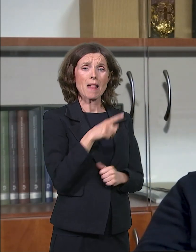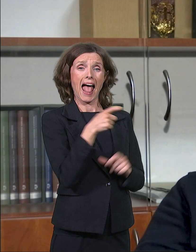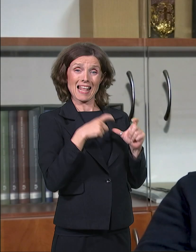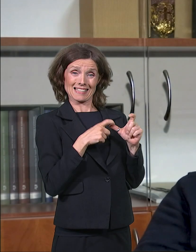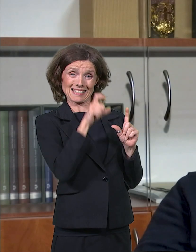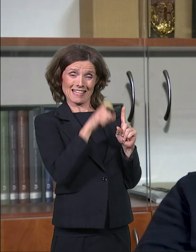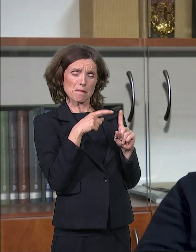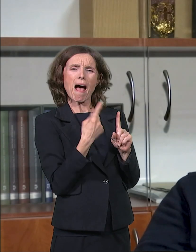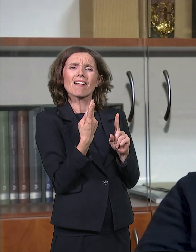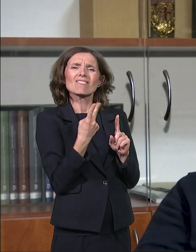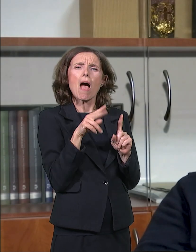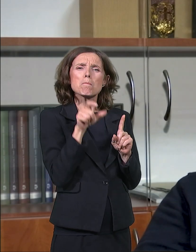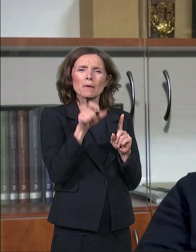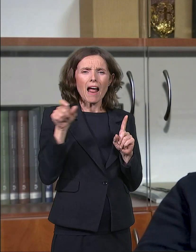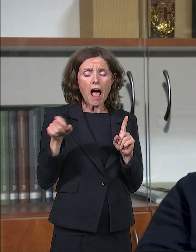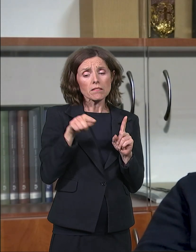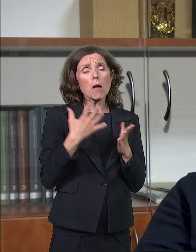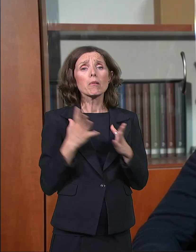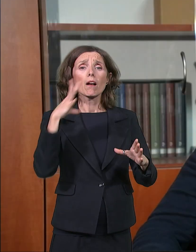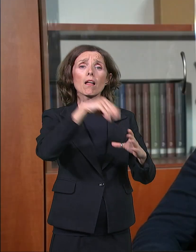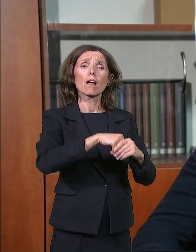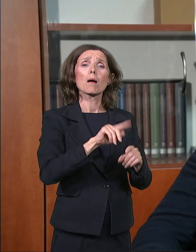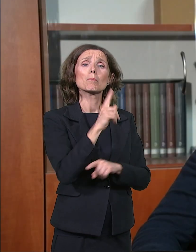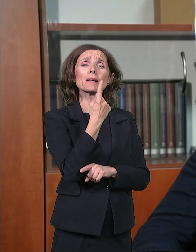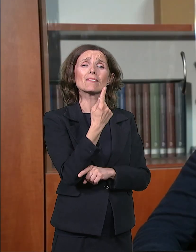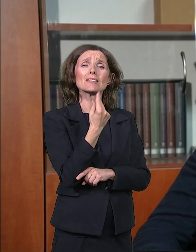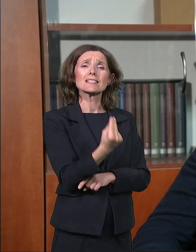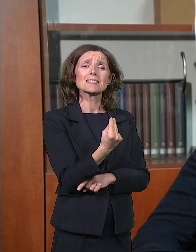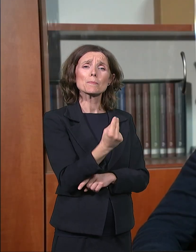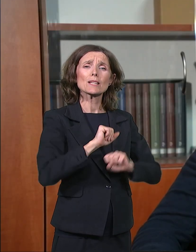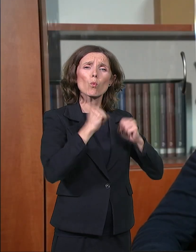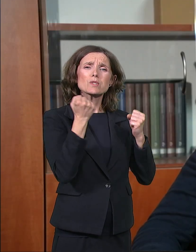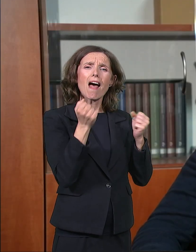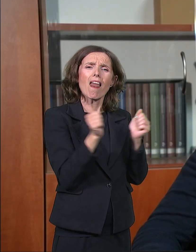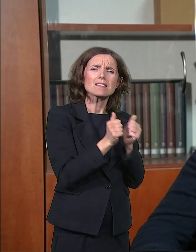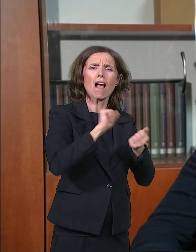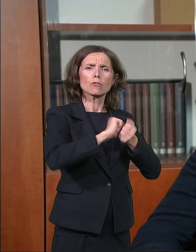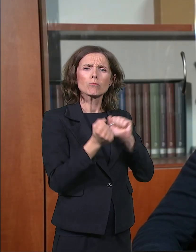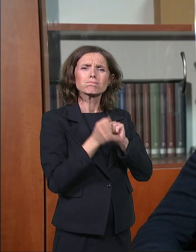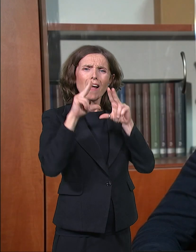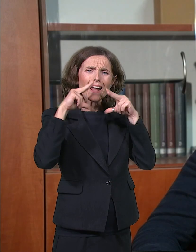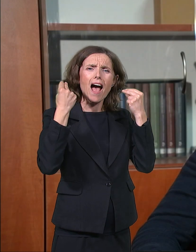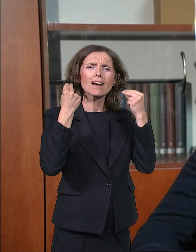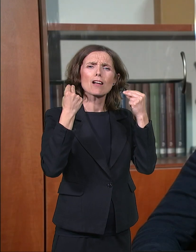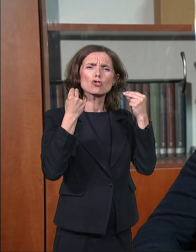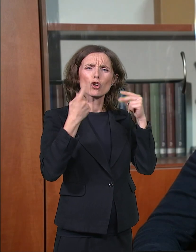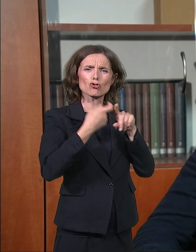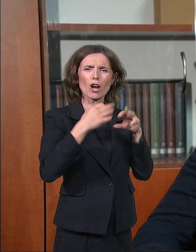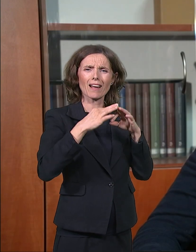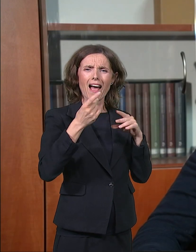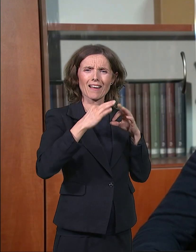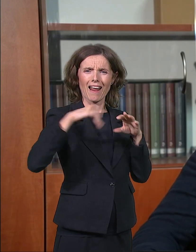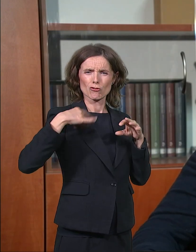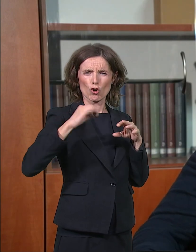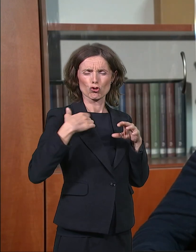bila učesnici prvog srpskog ustanka kod Karadjorđa. Simin otac je pomagao, prvi srpski ustanak,